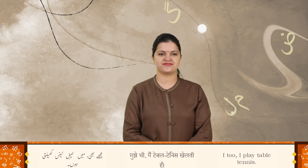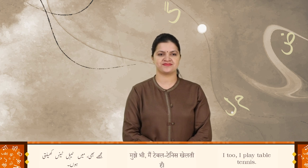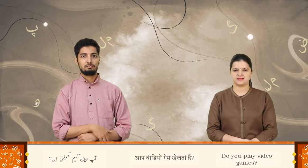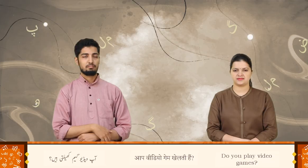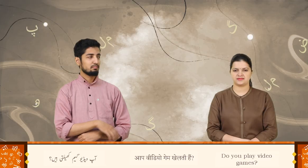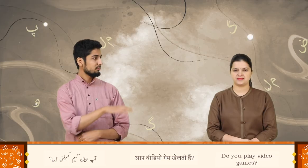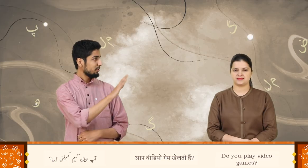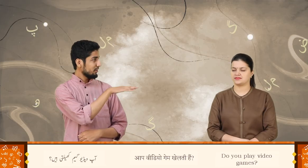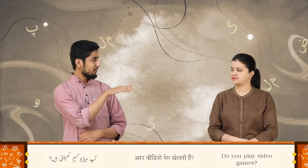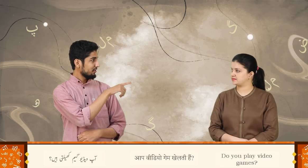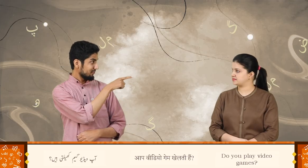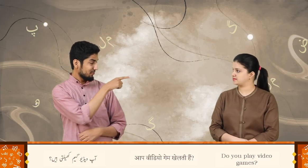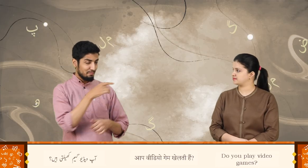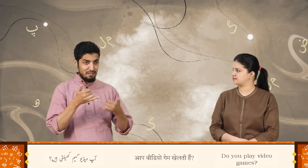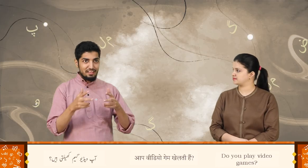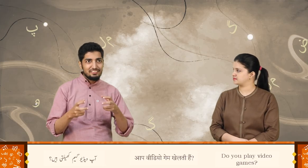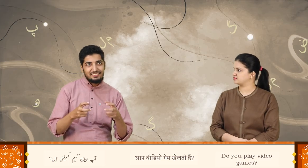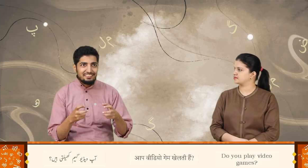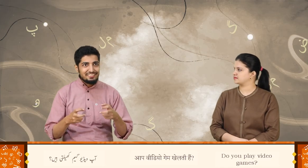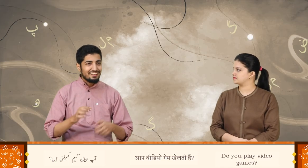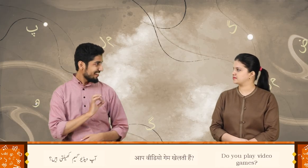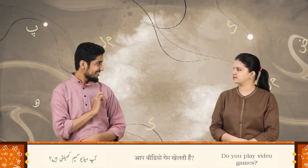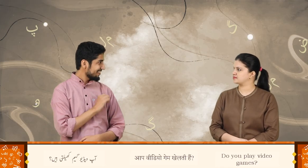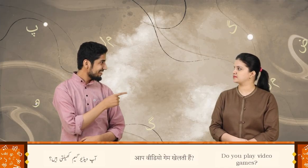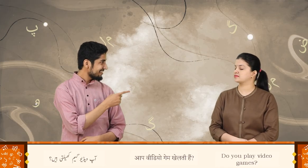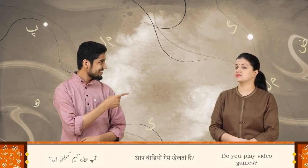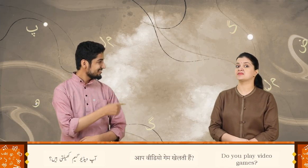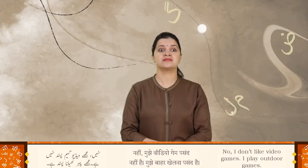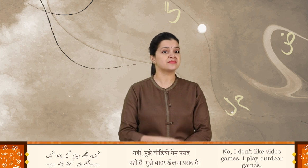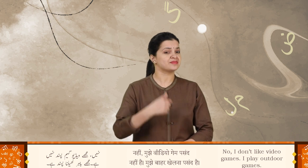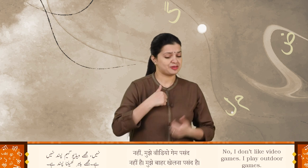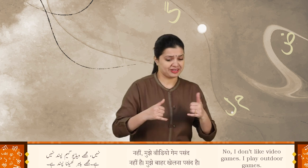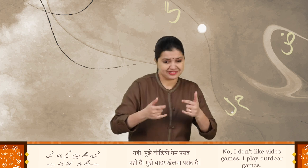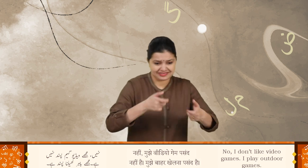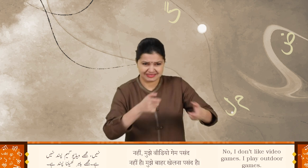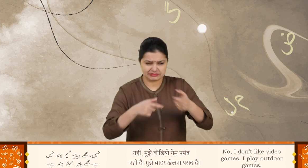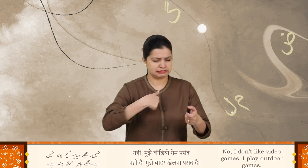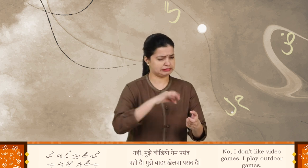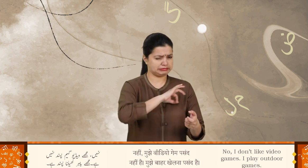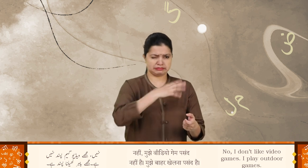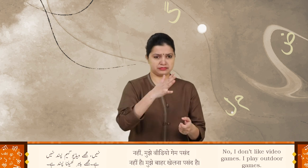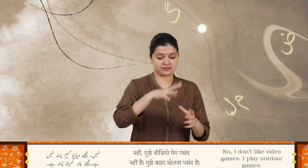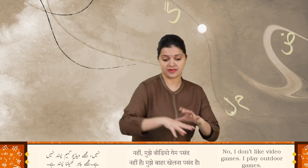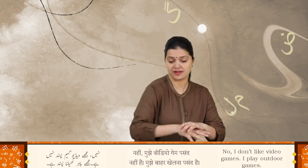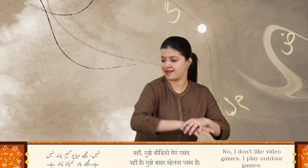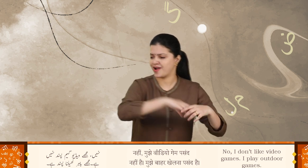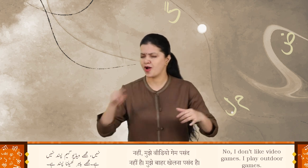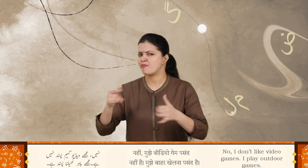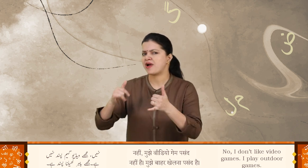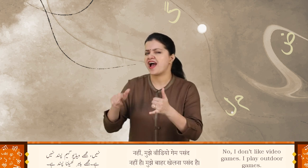آپ ویڈیو گیم کھیلتی ہیں؟ نہیں مجھے ویڈیو گیم پسند نہیں ہے مجھے باہر کھیلنا